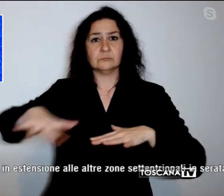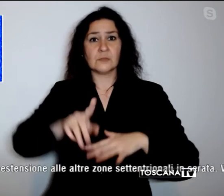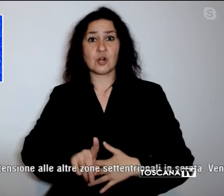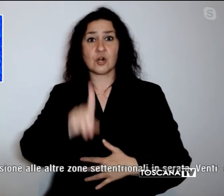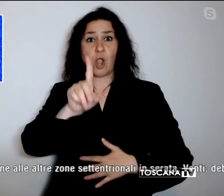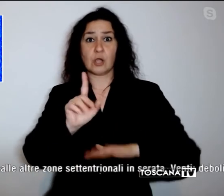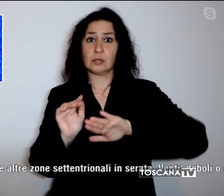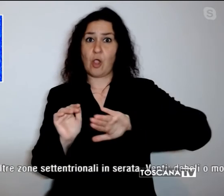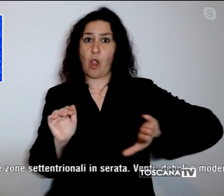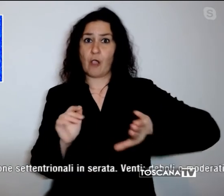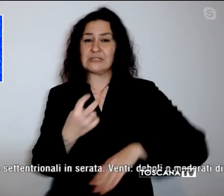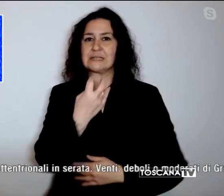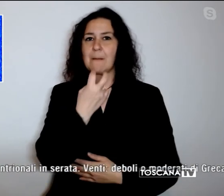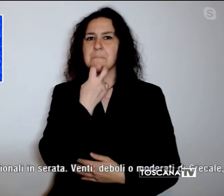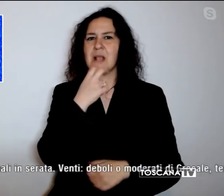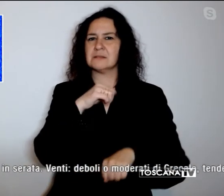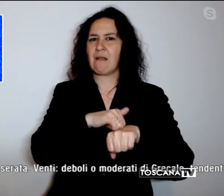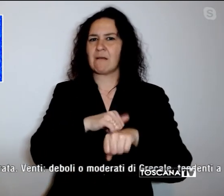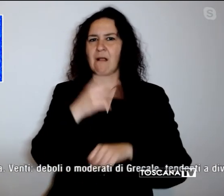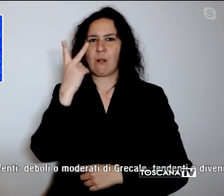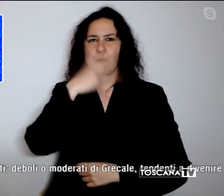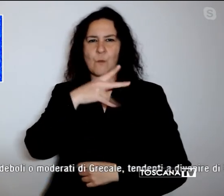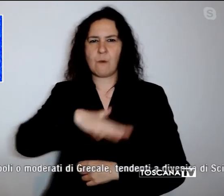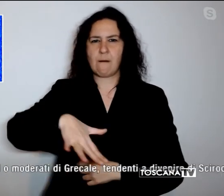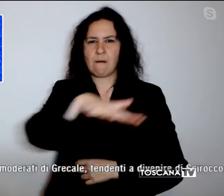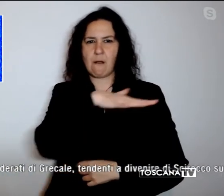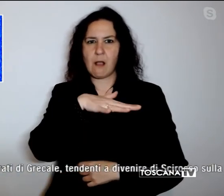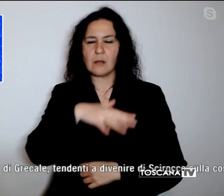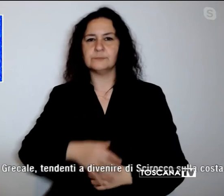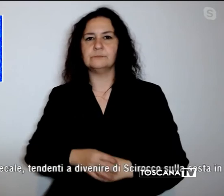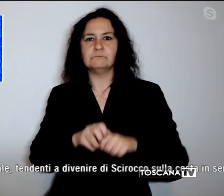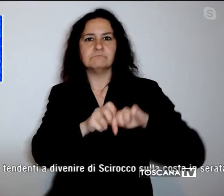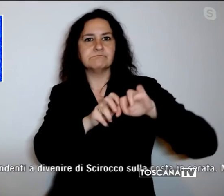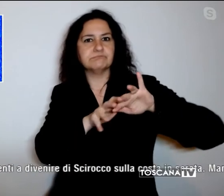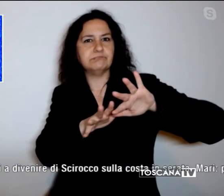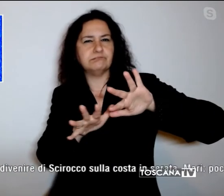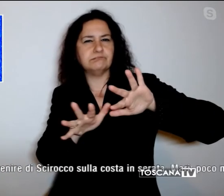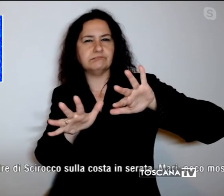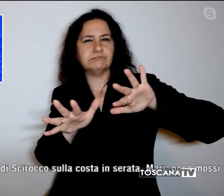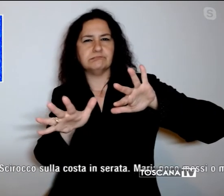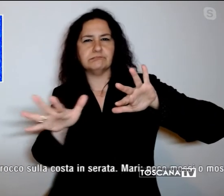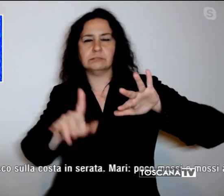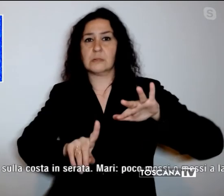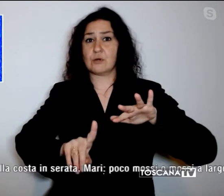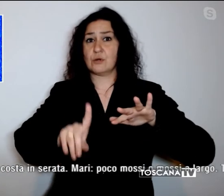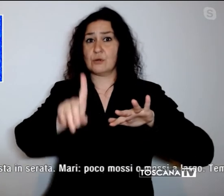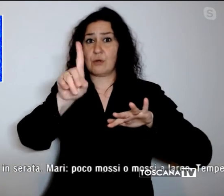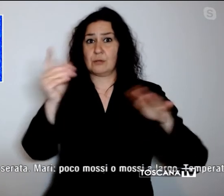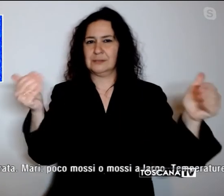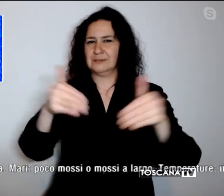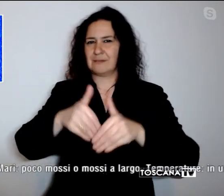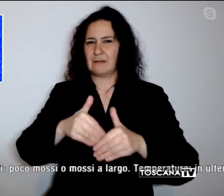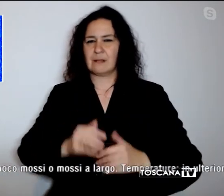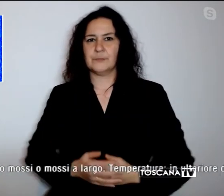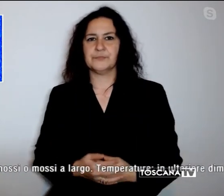di Massa, Carrara e Lucca, in estensione alle altre zone settentrionali in serata. Venti